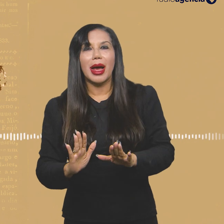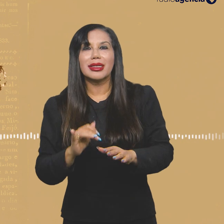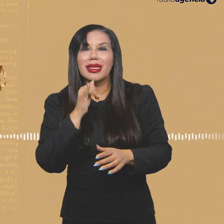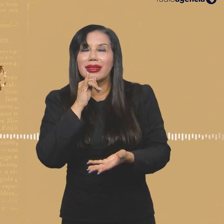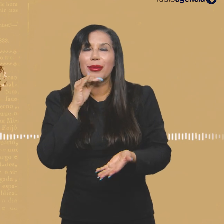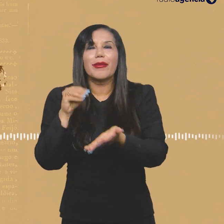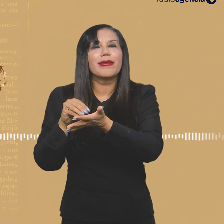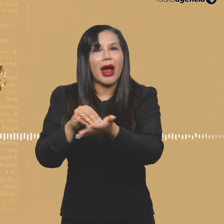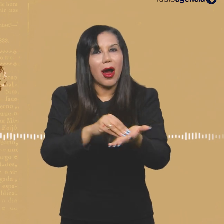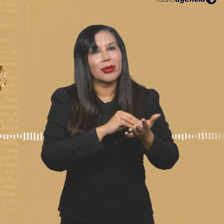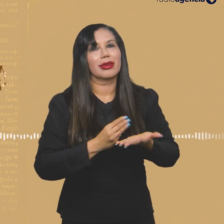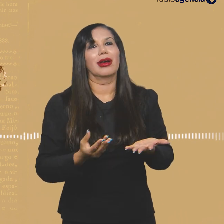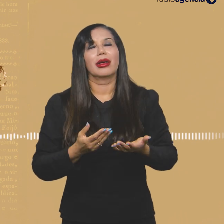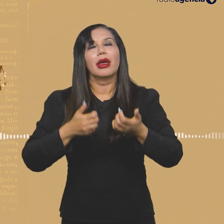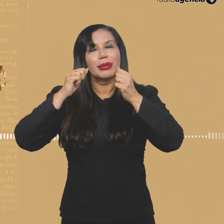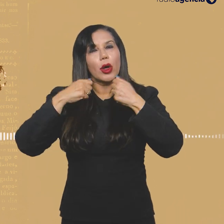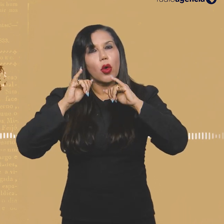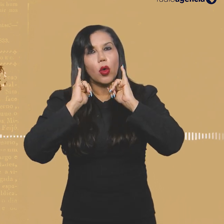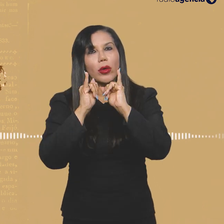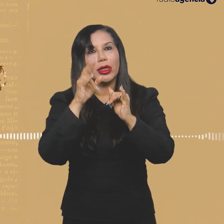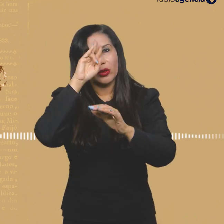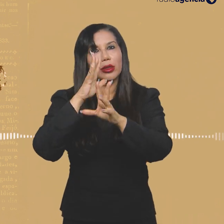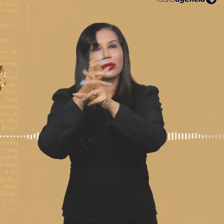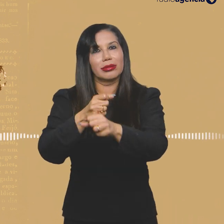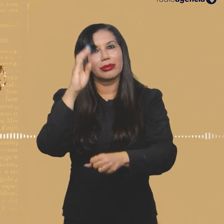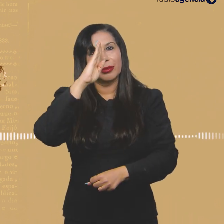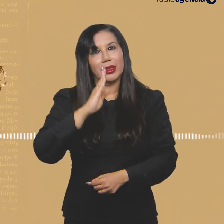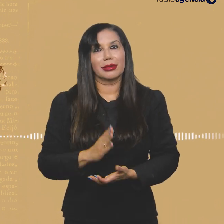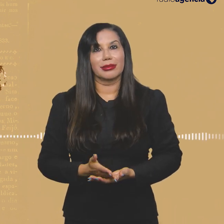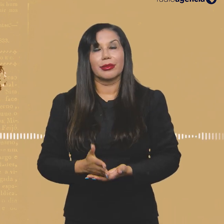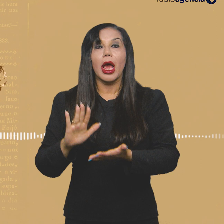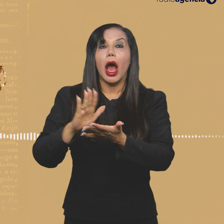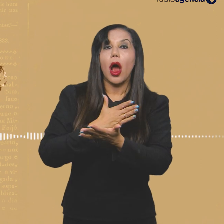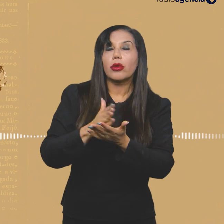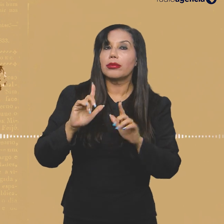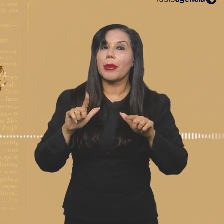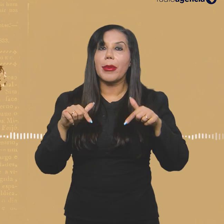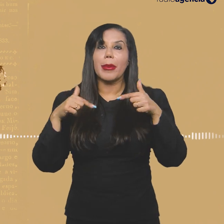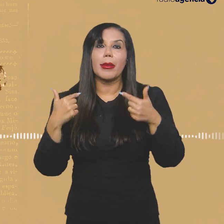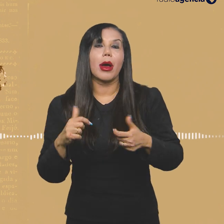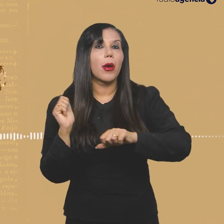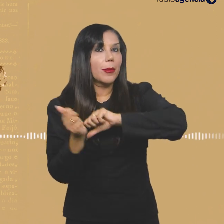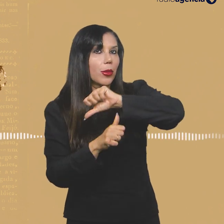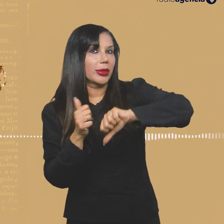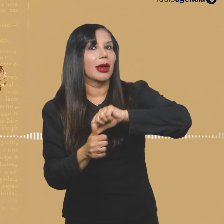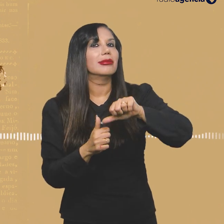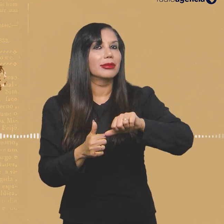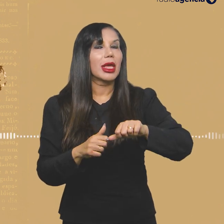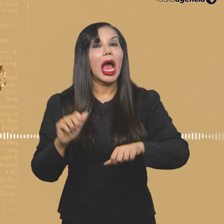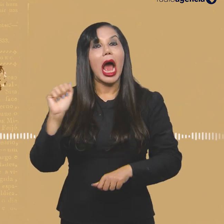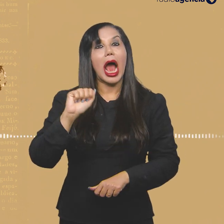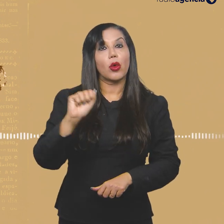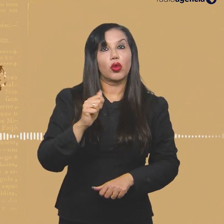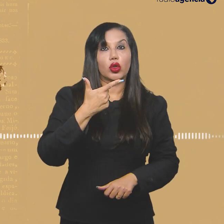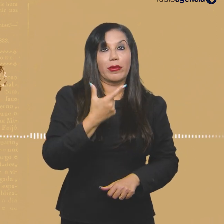materialidade, por assim dizer, em toda a história do Brasil, né? Mas algumas iniciativas buscam mudar esse panorama.